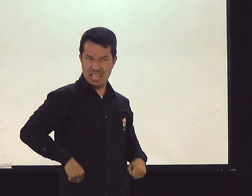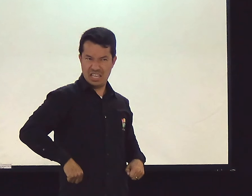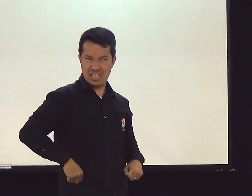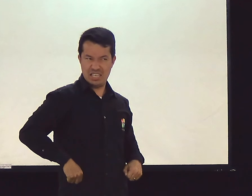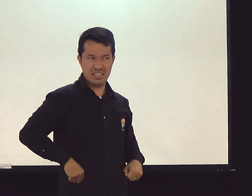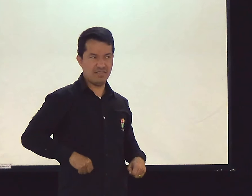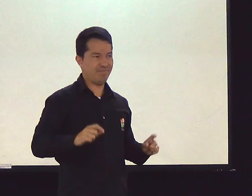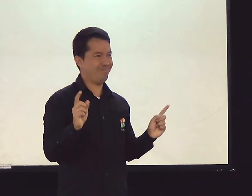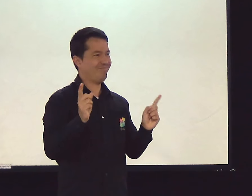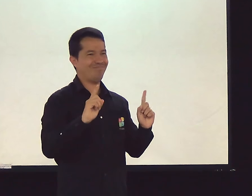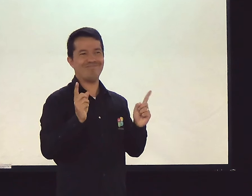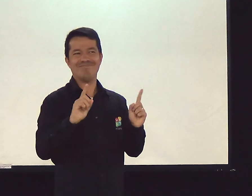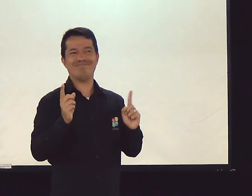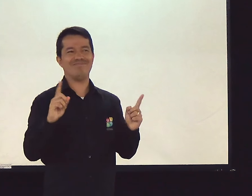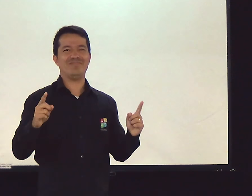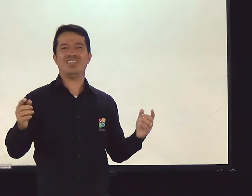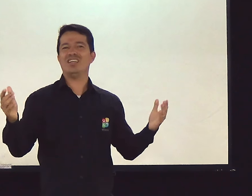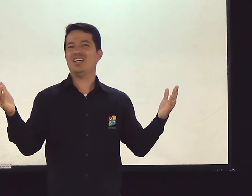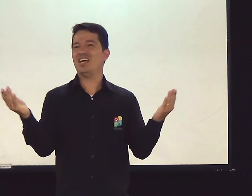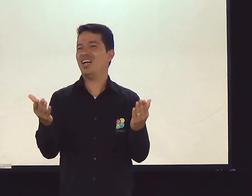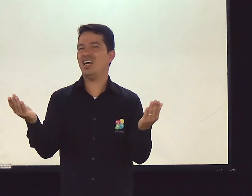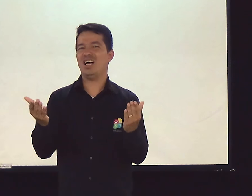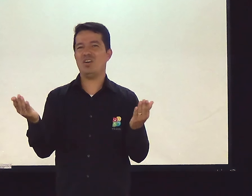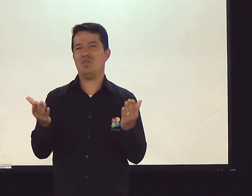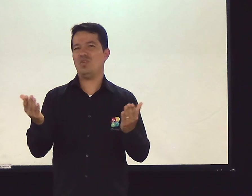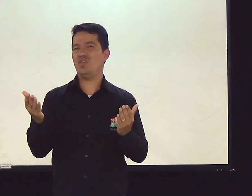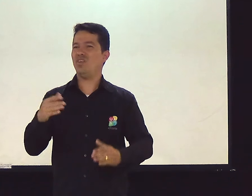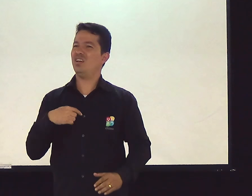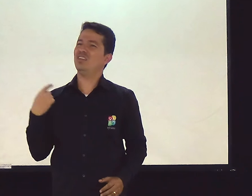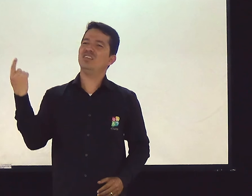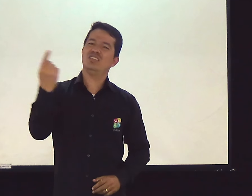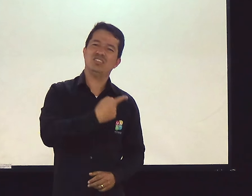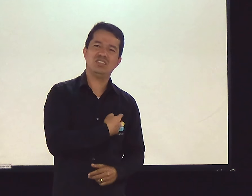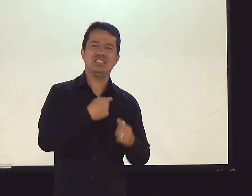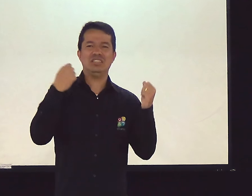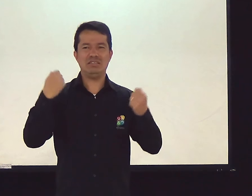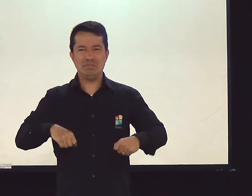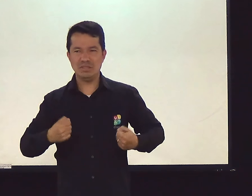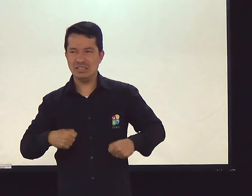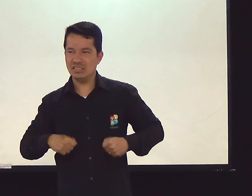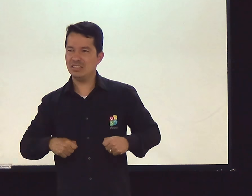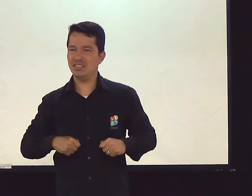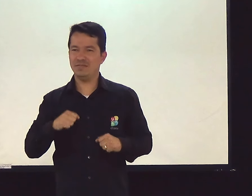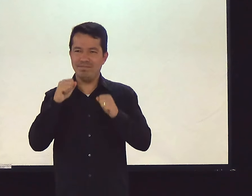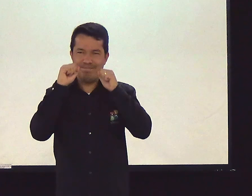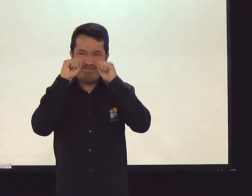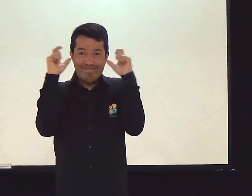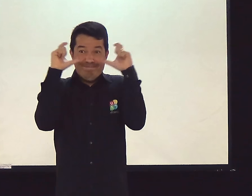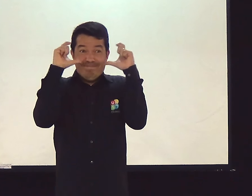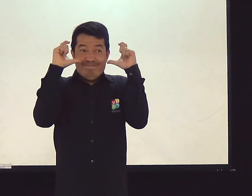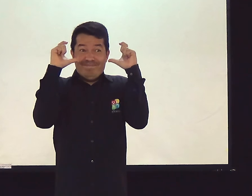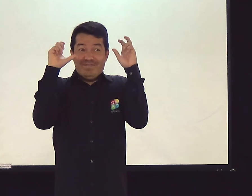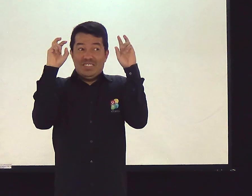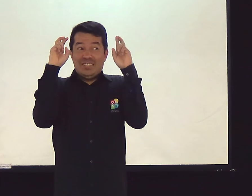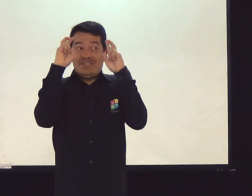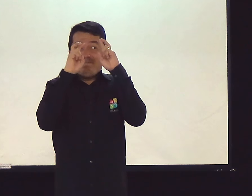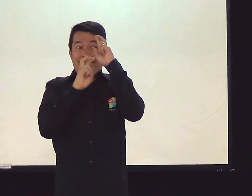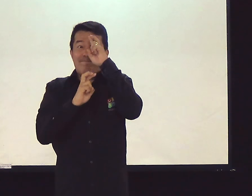Você não pode parar. Você não mexe no tempo de Deus. O tempo é agora. E nós precisamos vigiar.